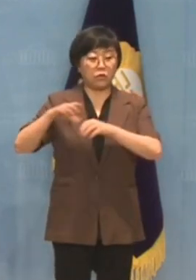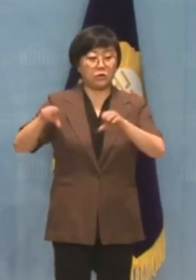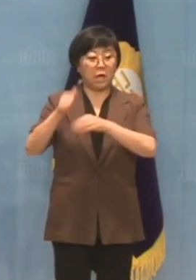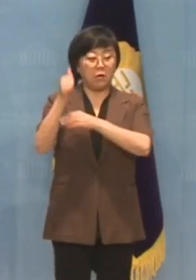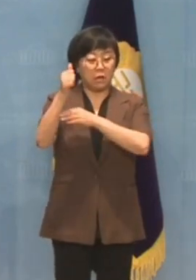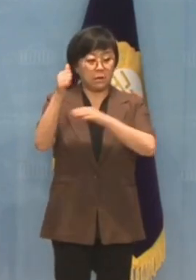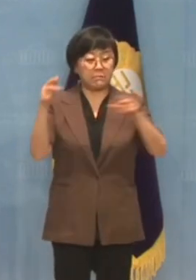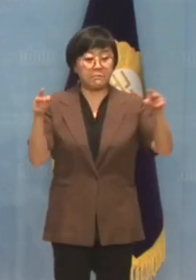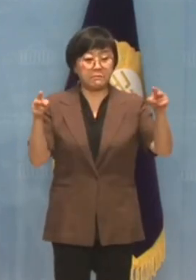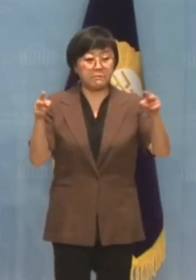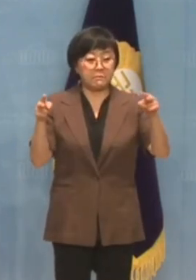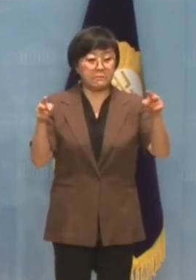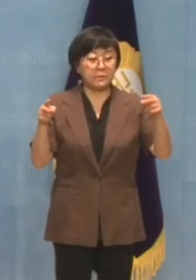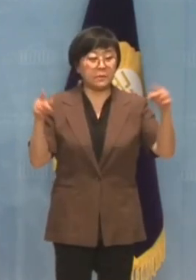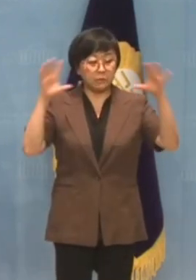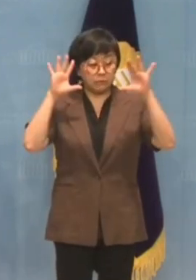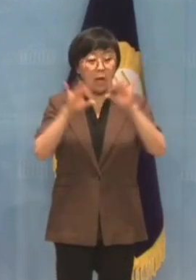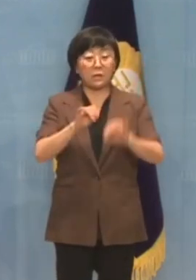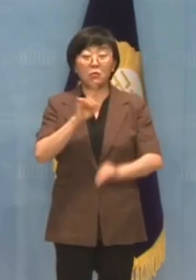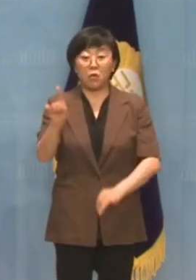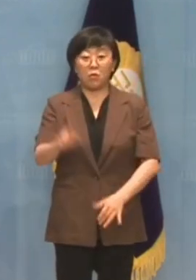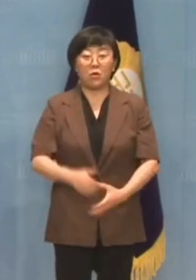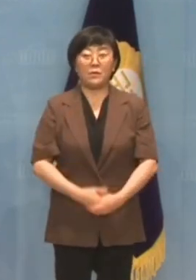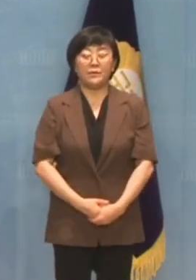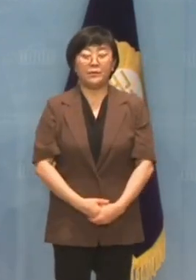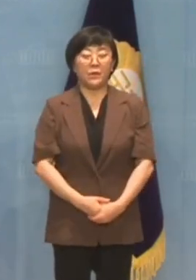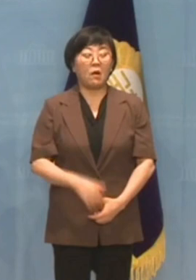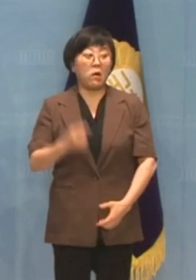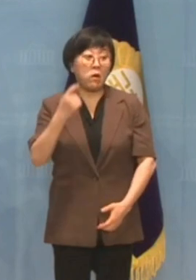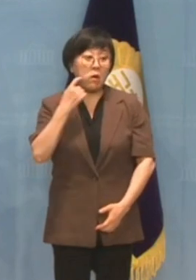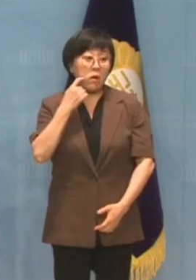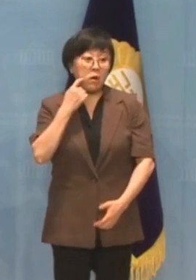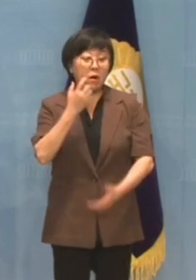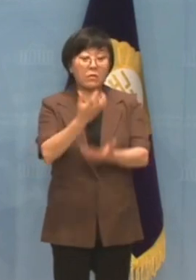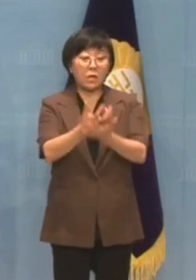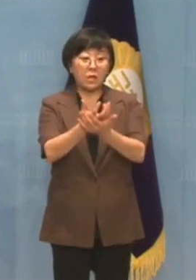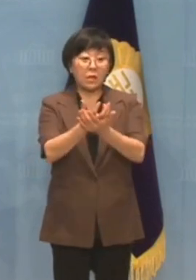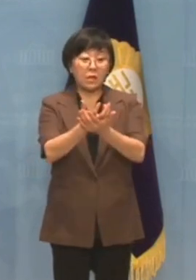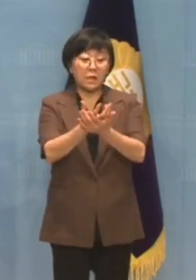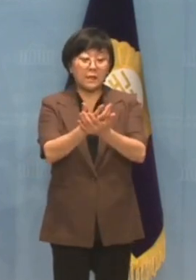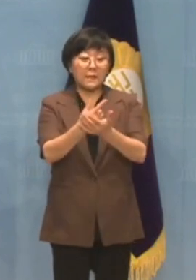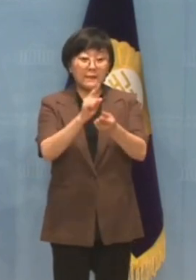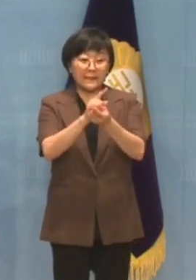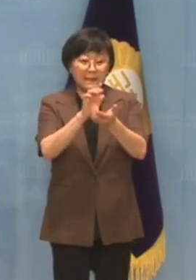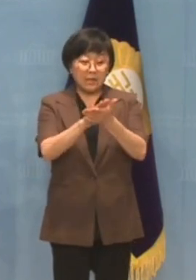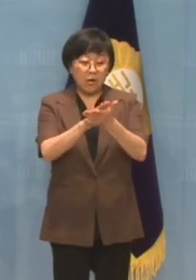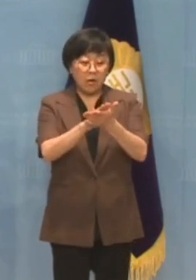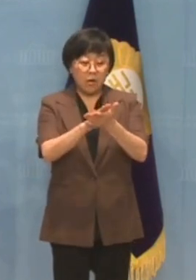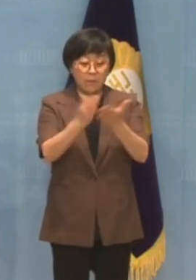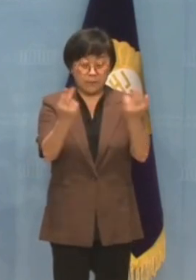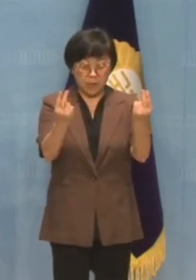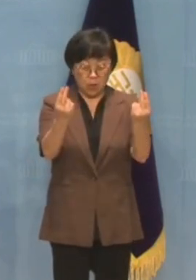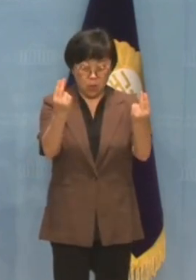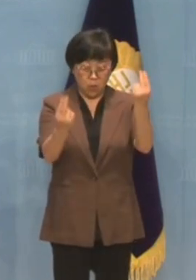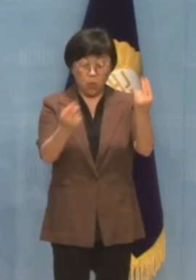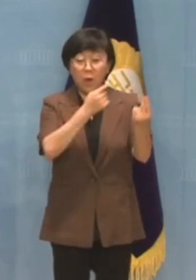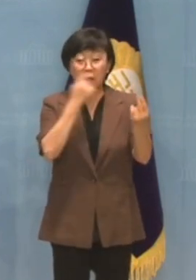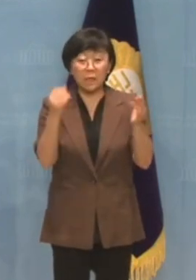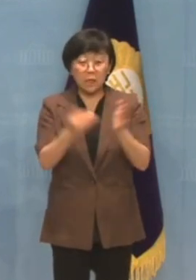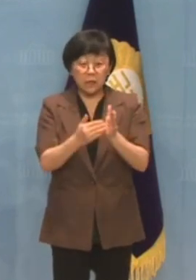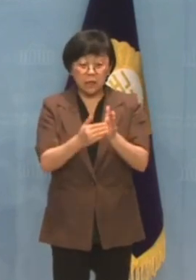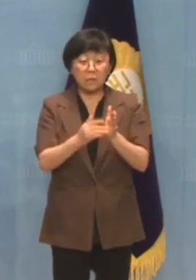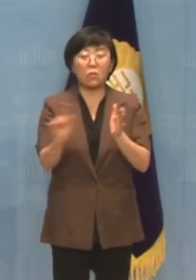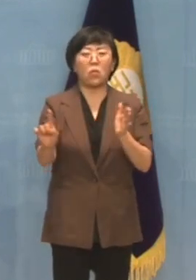일치됐다는 말은 무슨 뜻입니까 위조됐다는 문서를 직접 원본 문서와 대조해서 확인했습니까